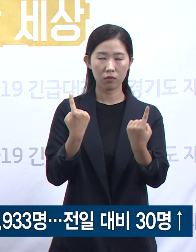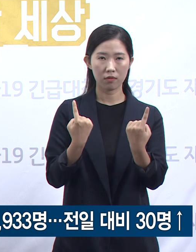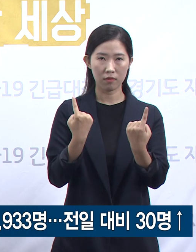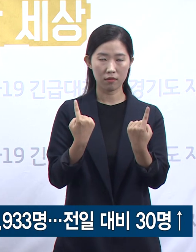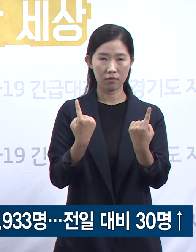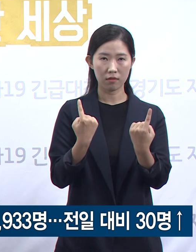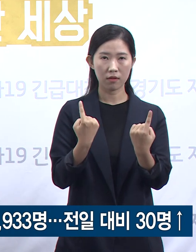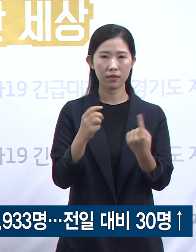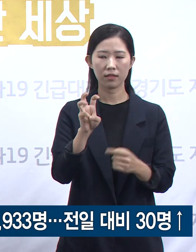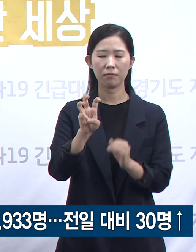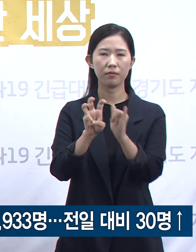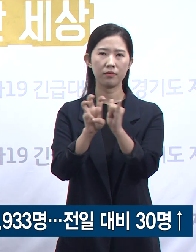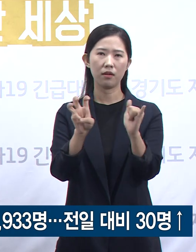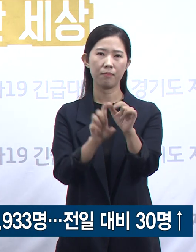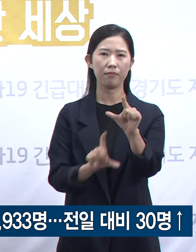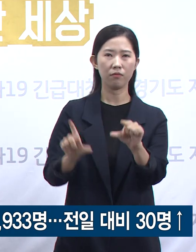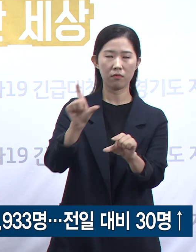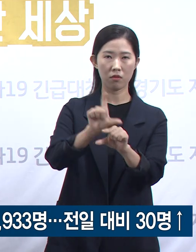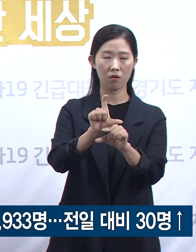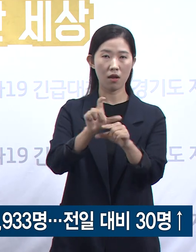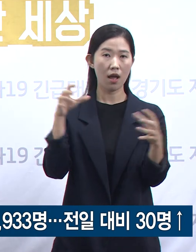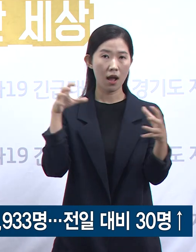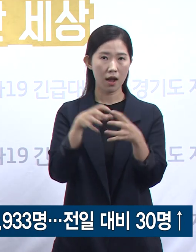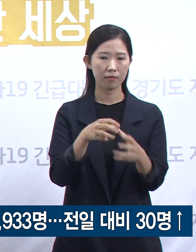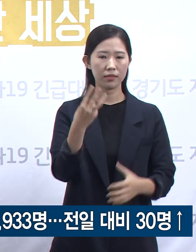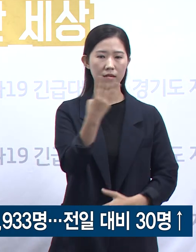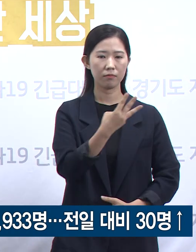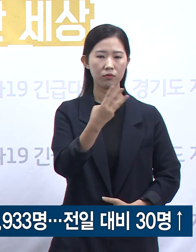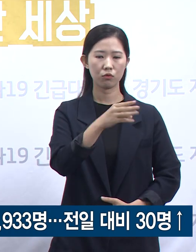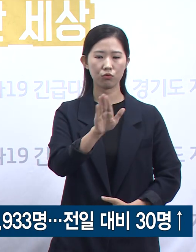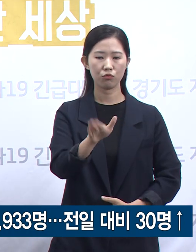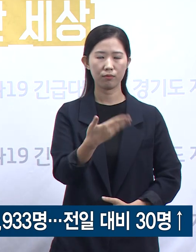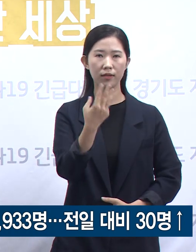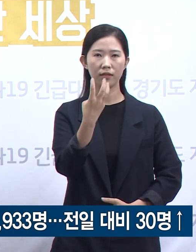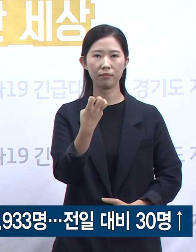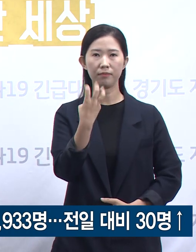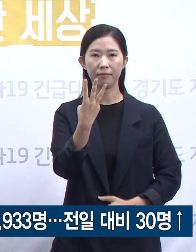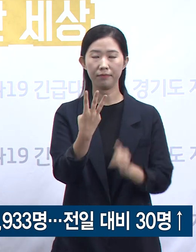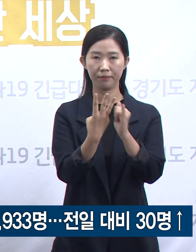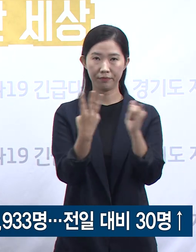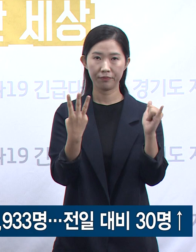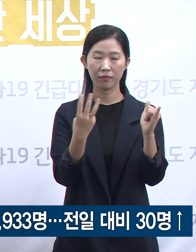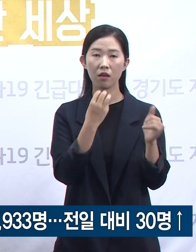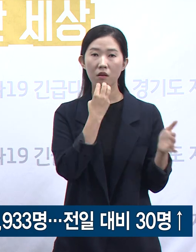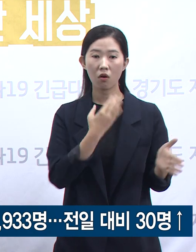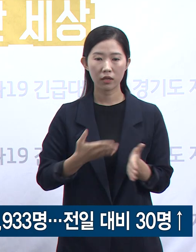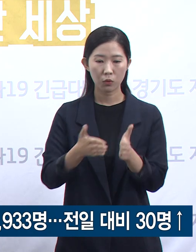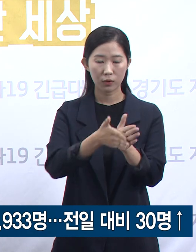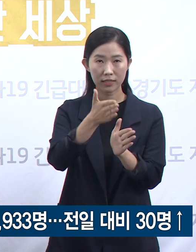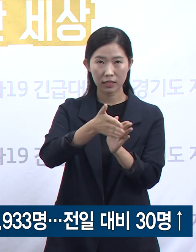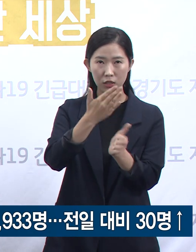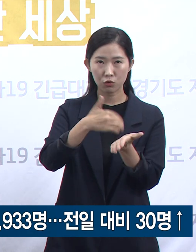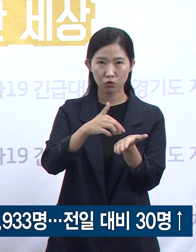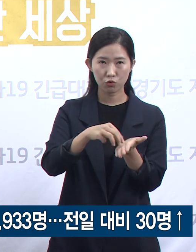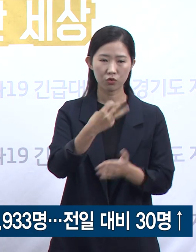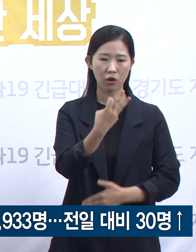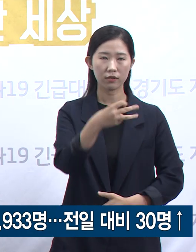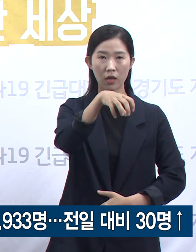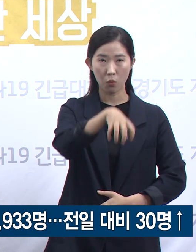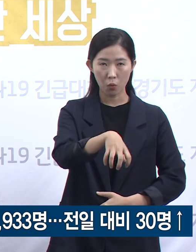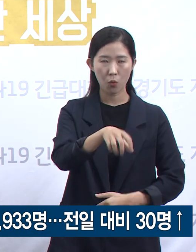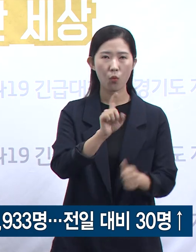30명이 증가한 총 3,933명입니다. 도내 13개 시군에서 어제 확진자가